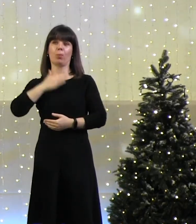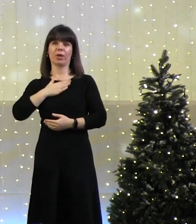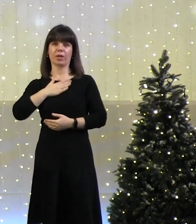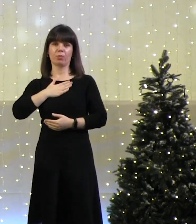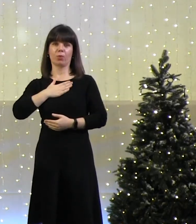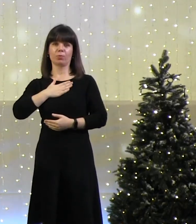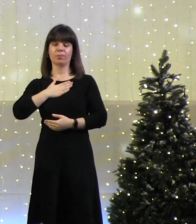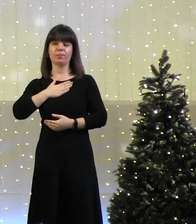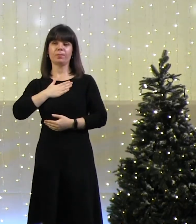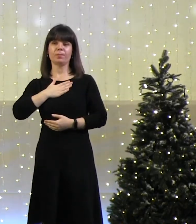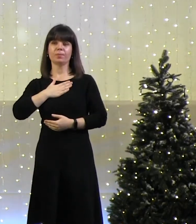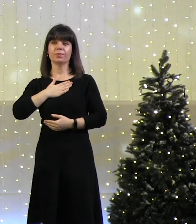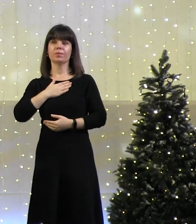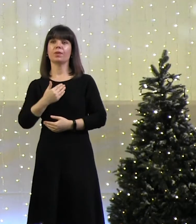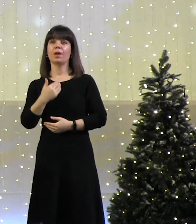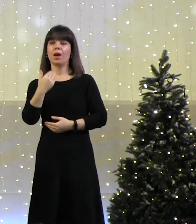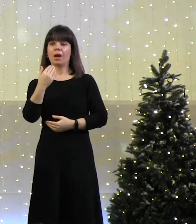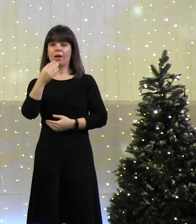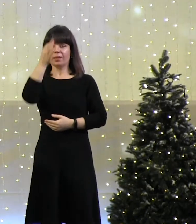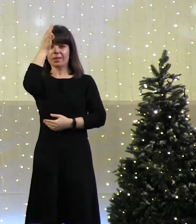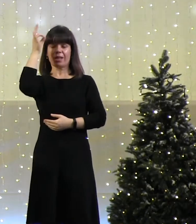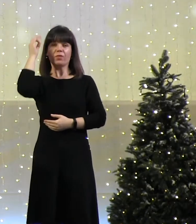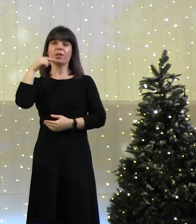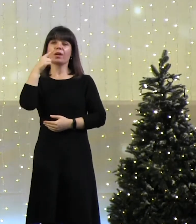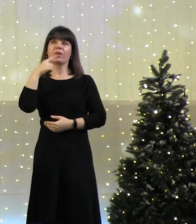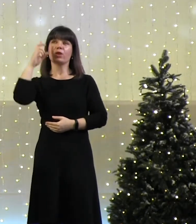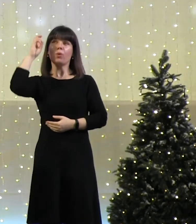о своем Спасителе. Он говорит о Боге.